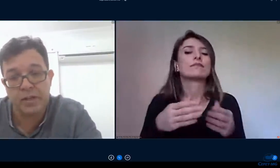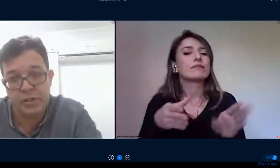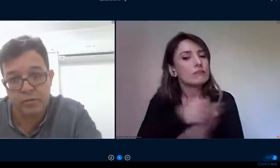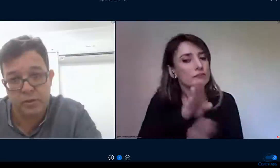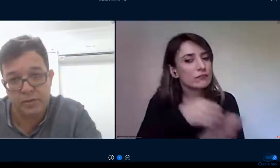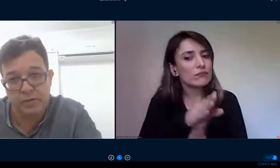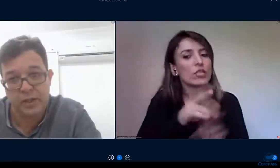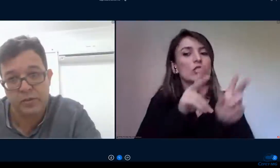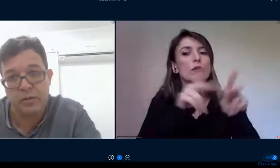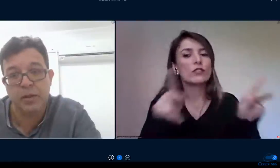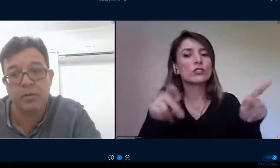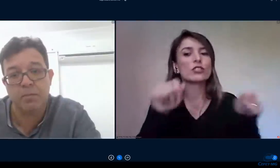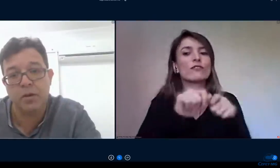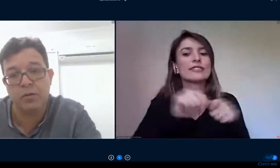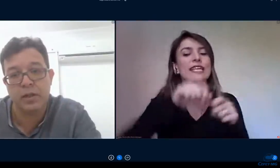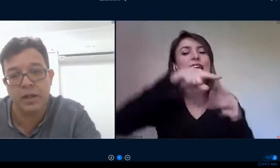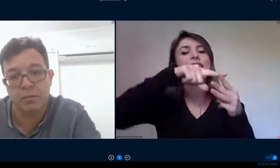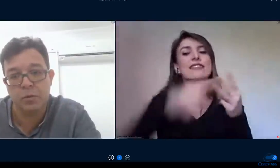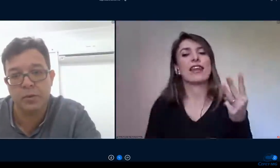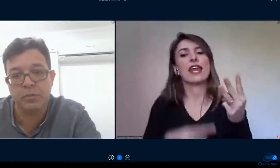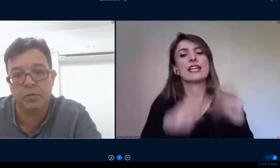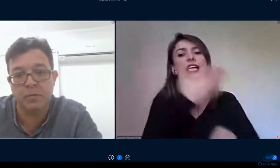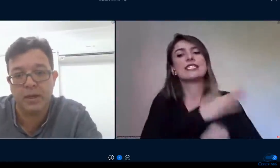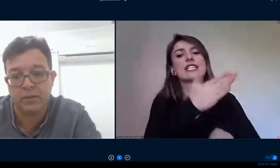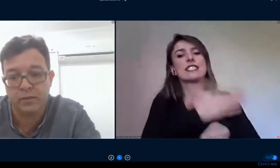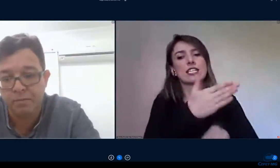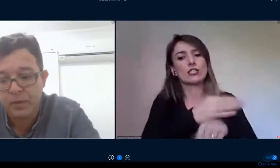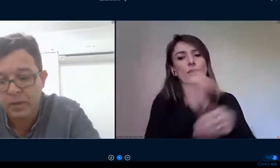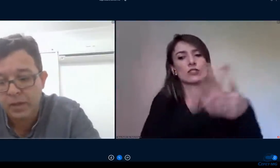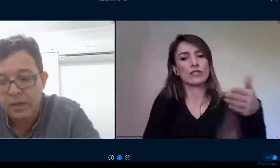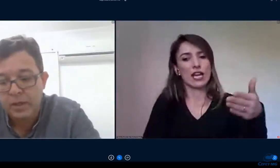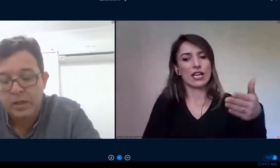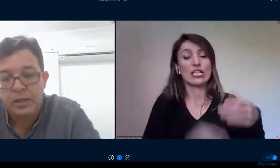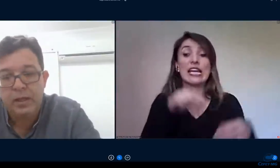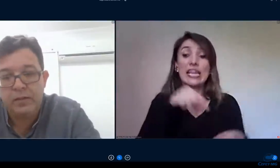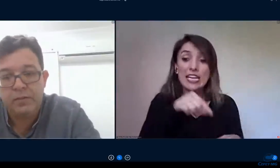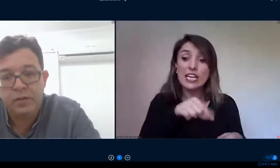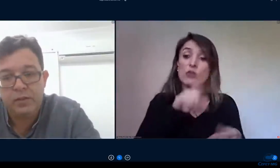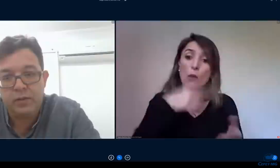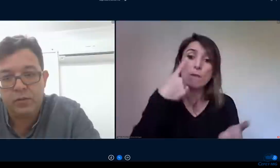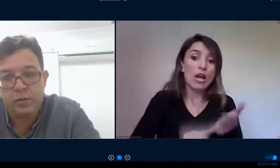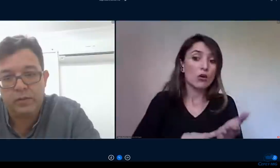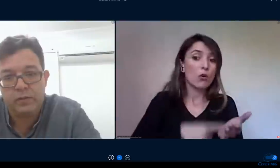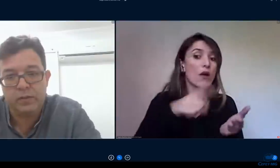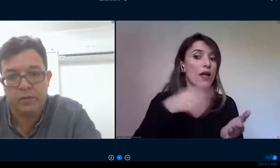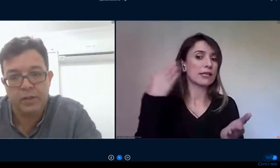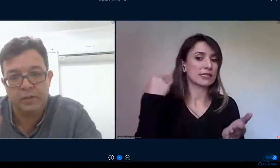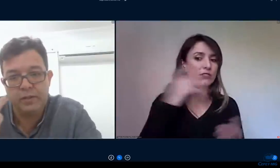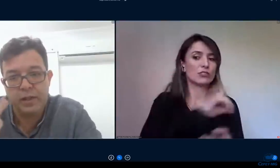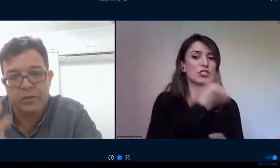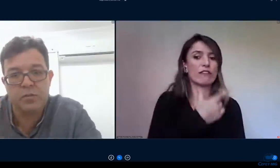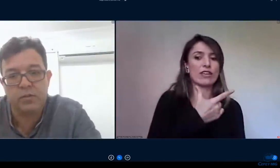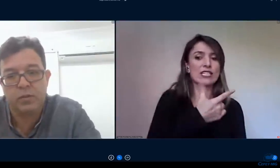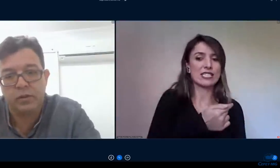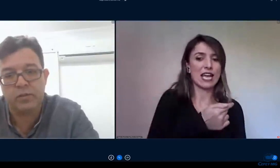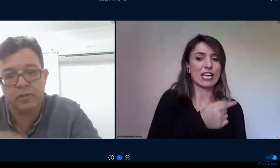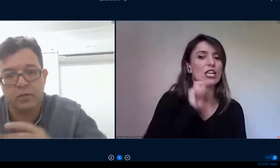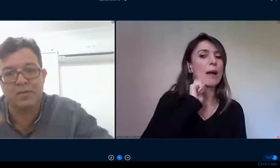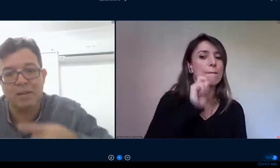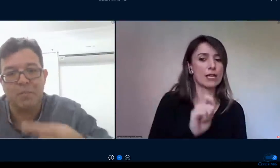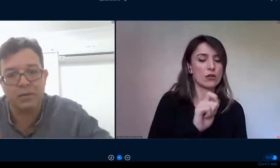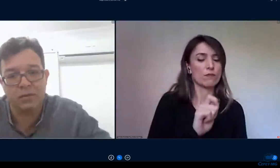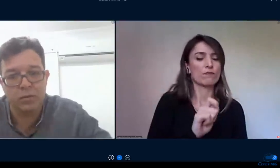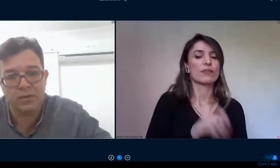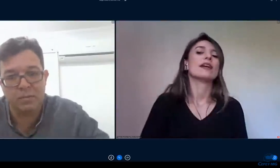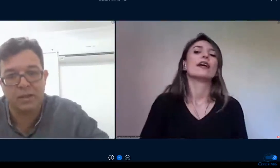isso a partir do dia 27 de abril após o término do primeiro bimestre que eles definissem as suas disciplinas em três dimensões